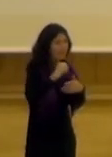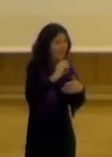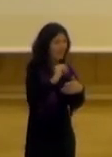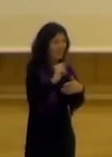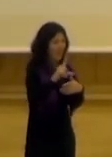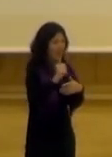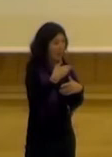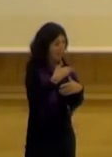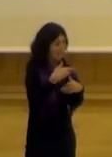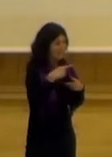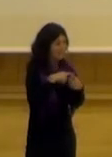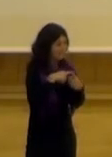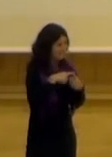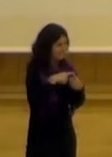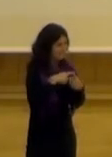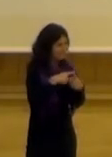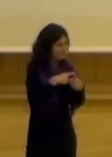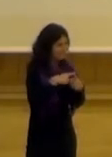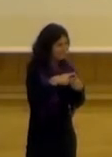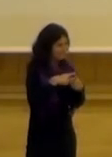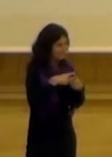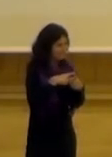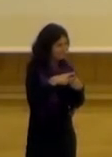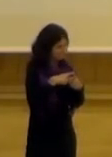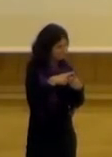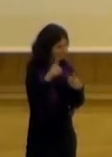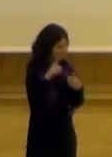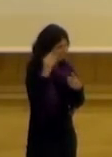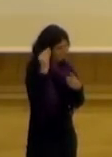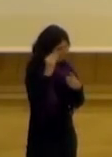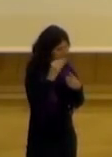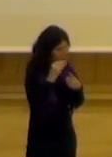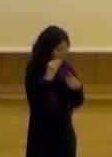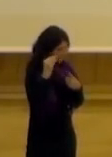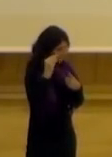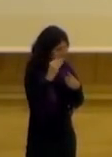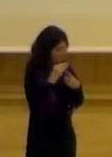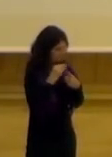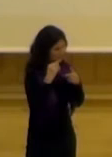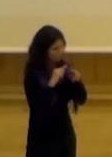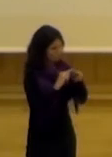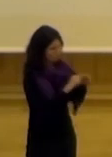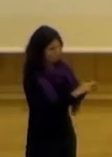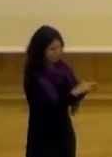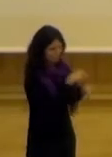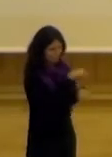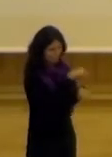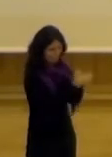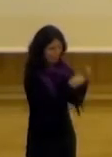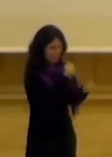no sé ha habido prioridad consideraciones respecto de lo que se hace en medio edad claro